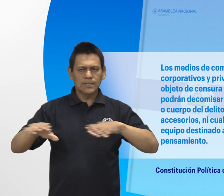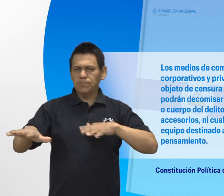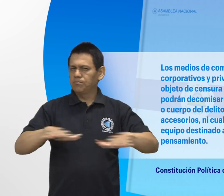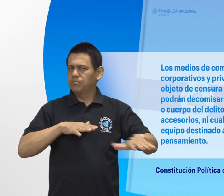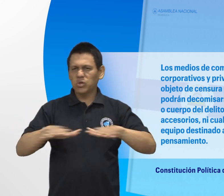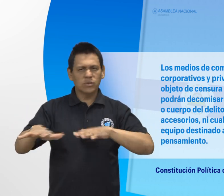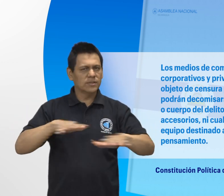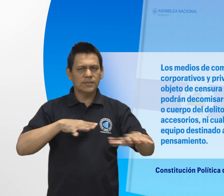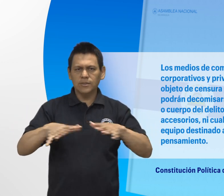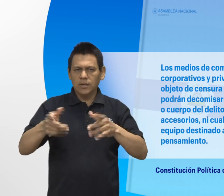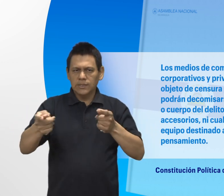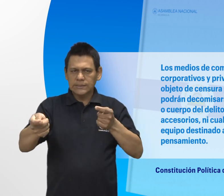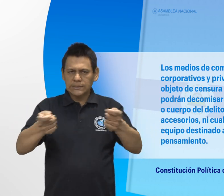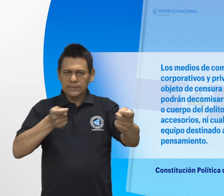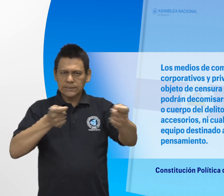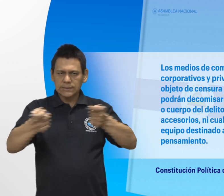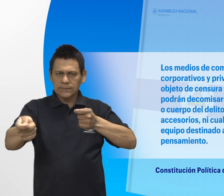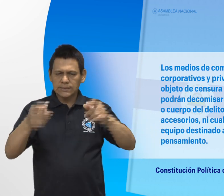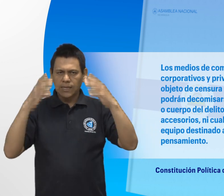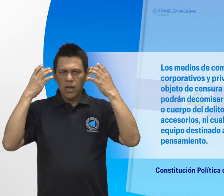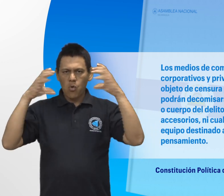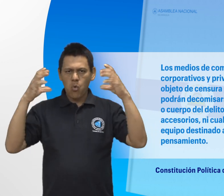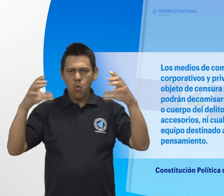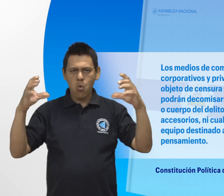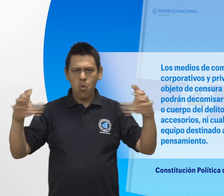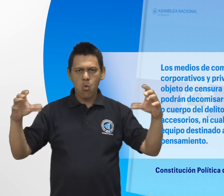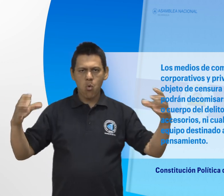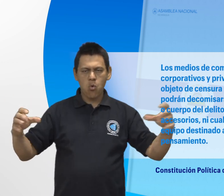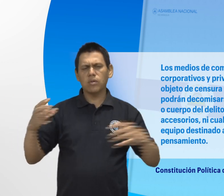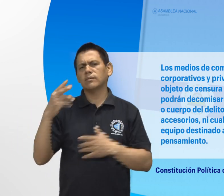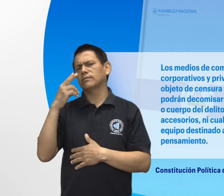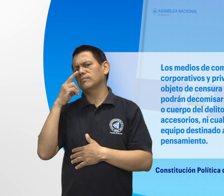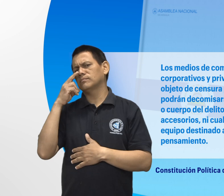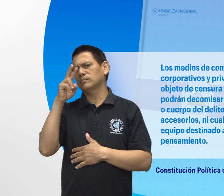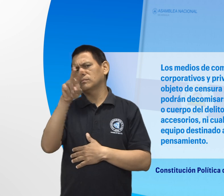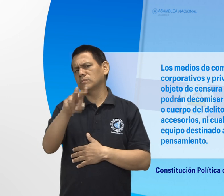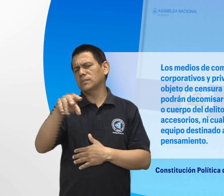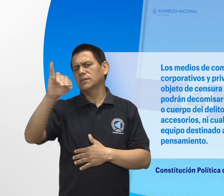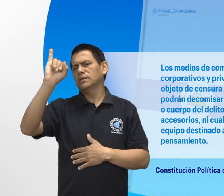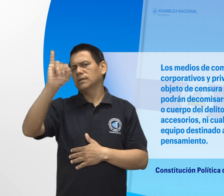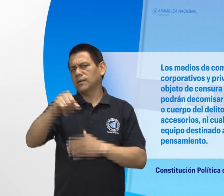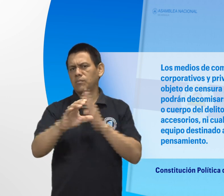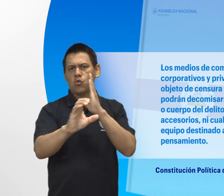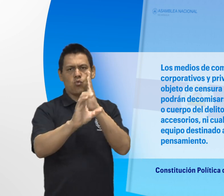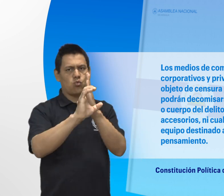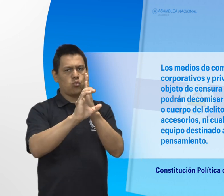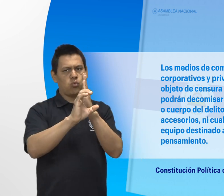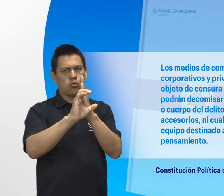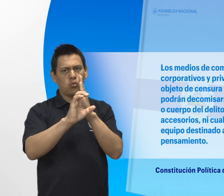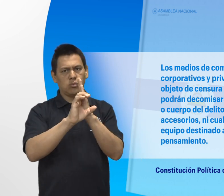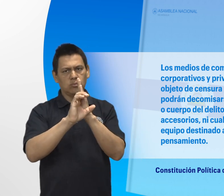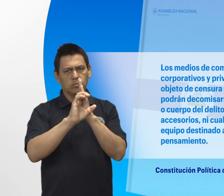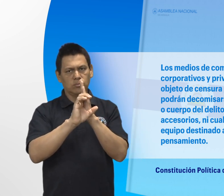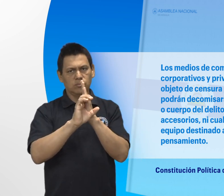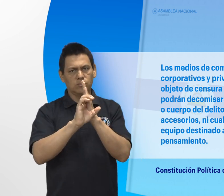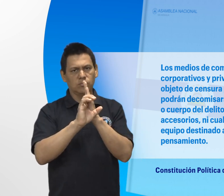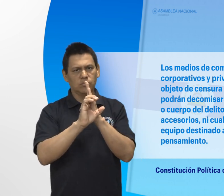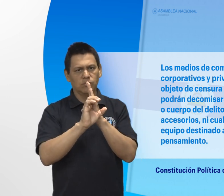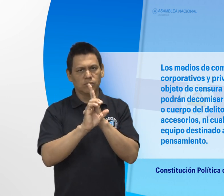comunicación públicos, corporativos y privados no podrán ser objeto de censura previa En